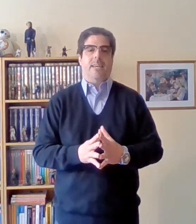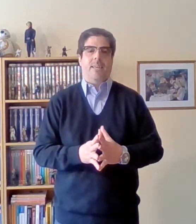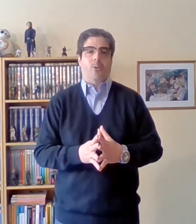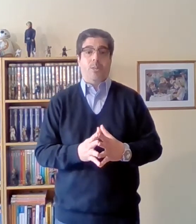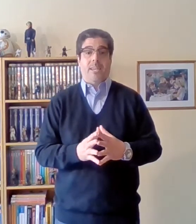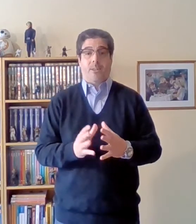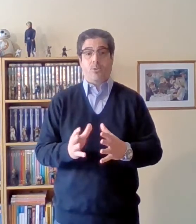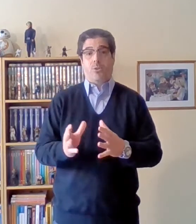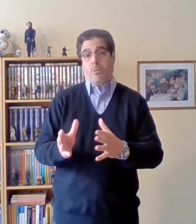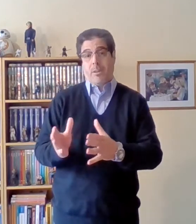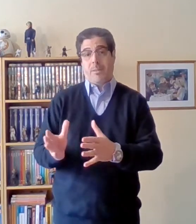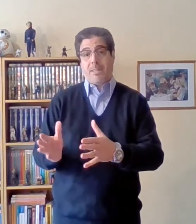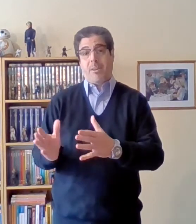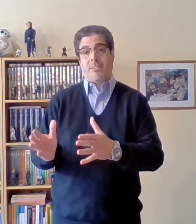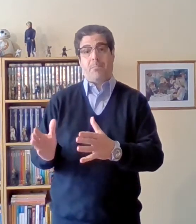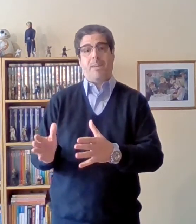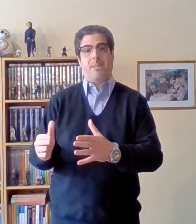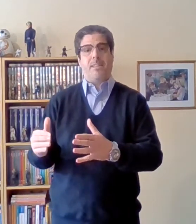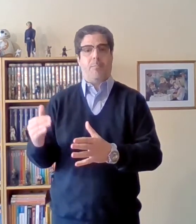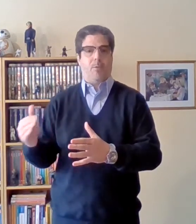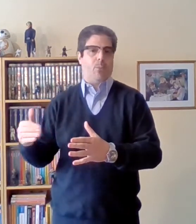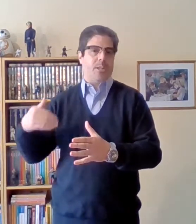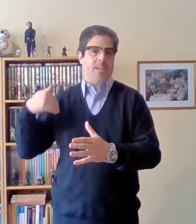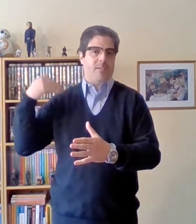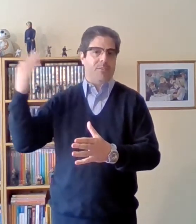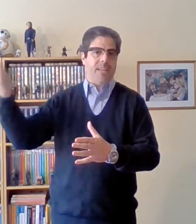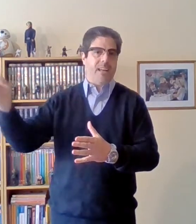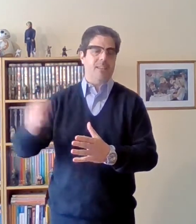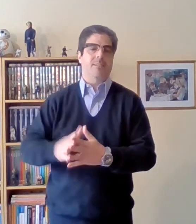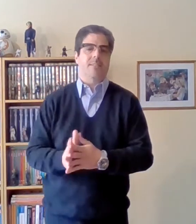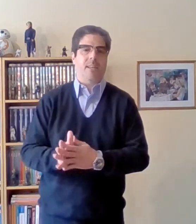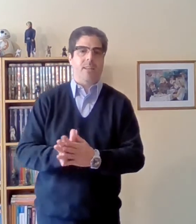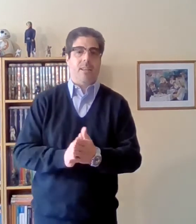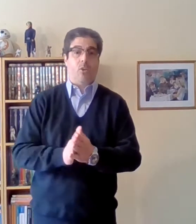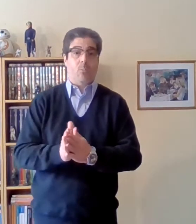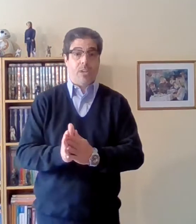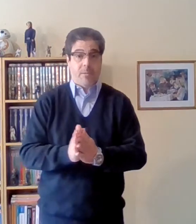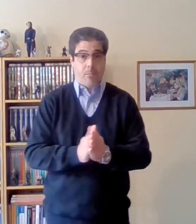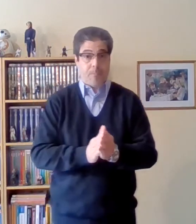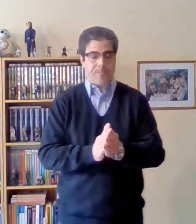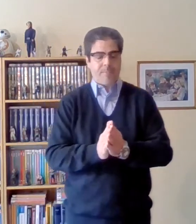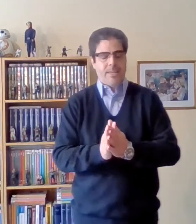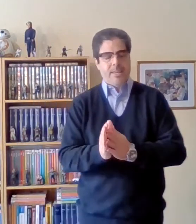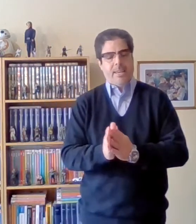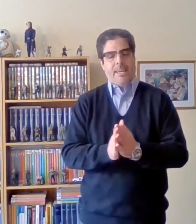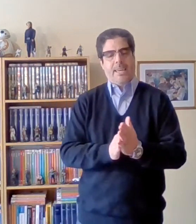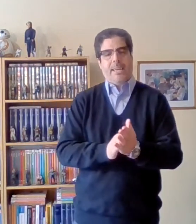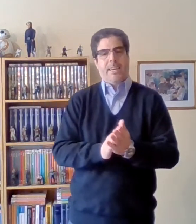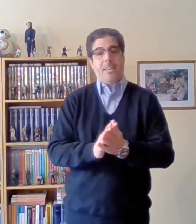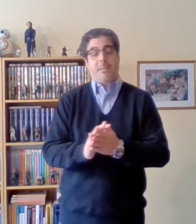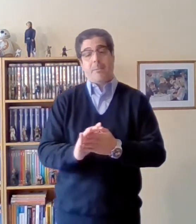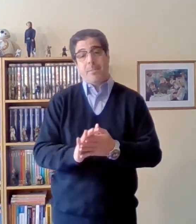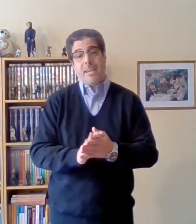Donde esto, obviamente, va a ser parte de la propuesta final del comunismo. Y también,